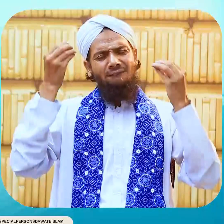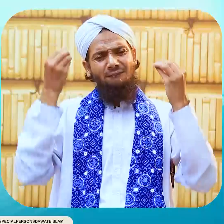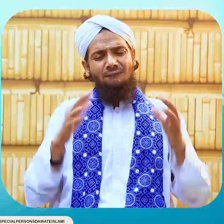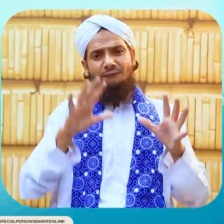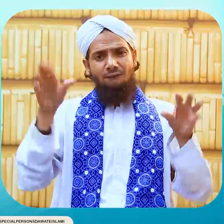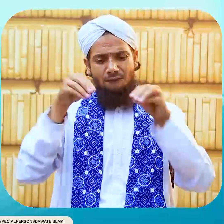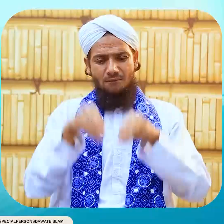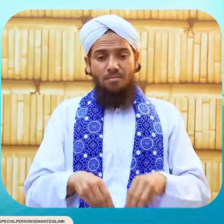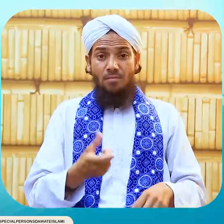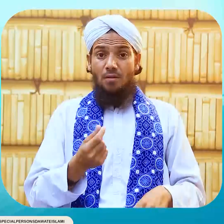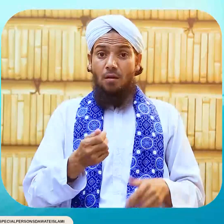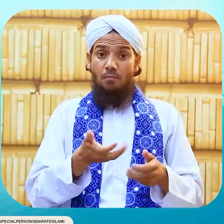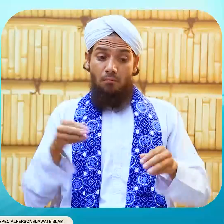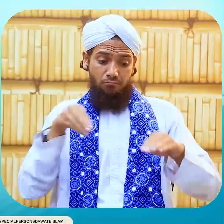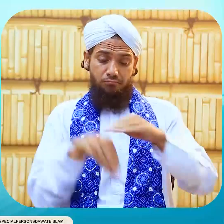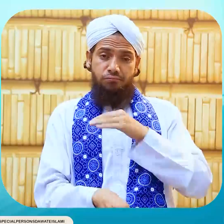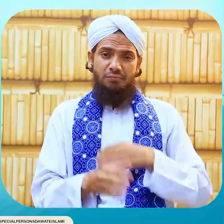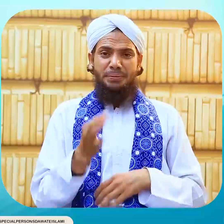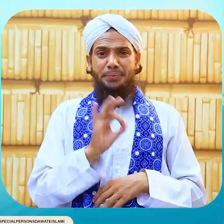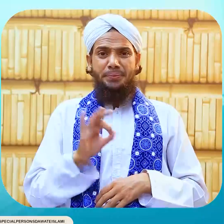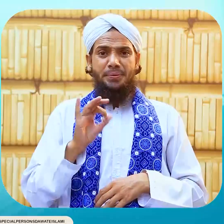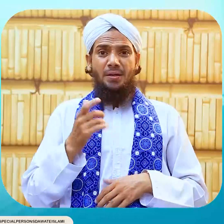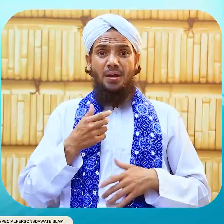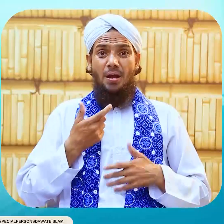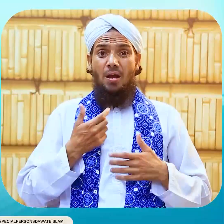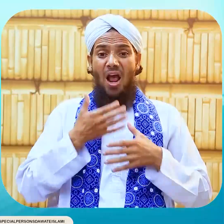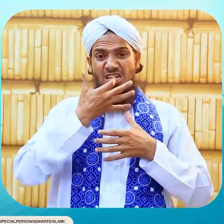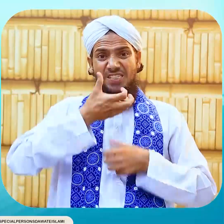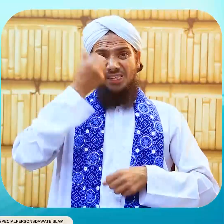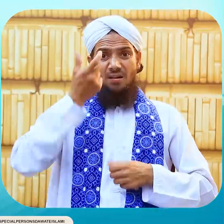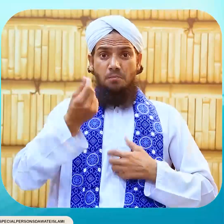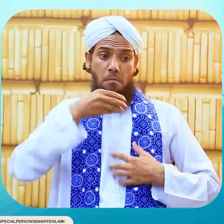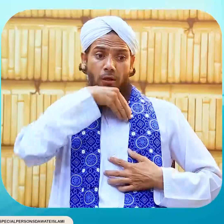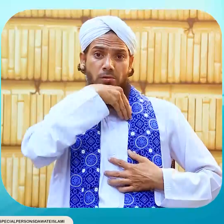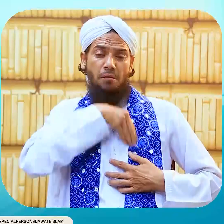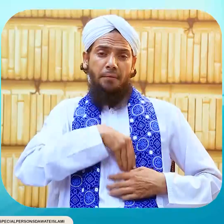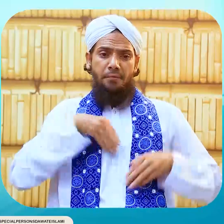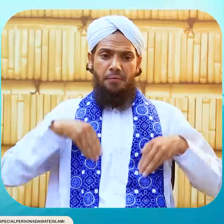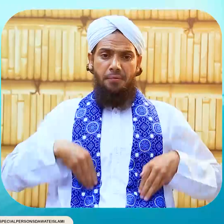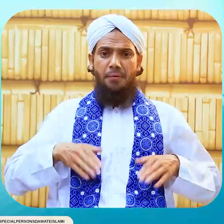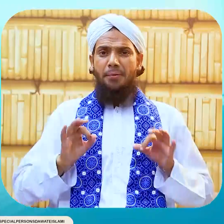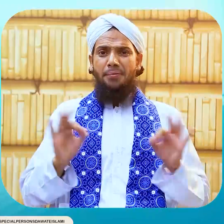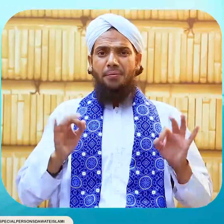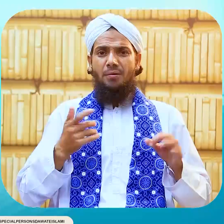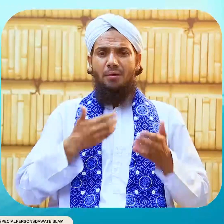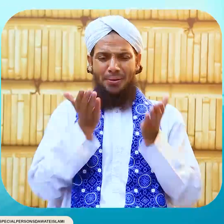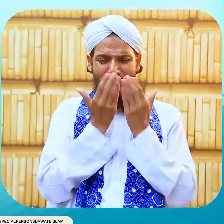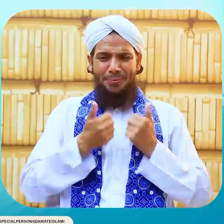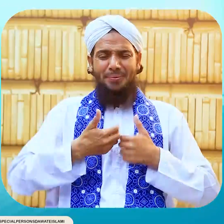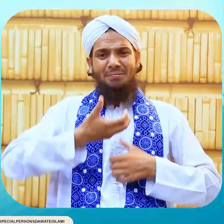میں کوئی دجوری نہیں ہوتی ہے اور کفن میں کوئی جیب نہیں ہوتا ہے ہم اکیلے جائیں گے امٹی ہینڈڈ ادھر کیا